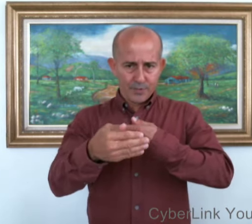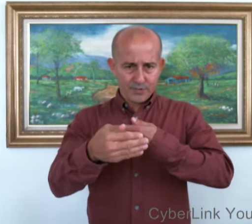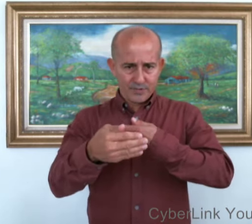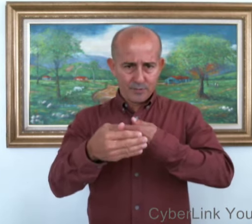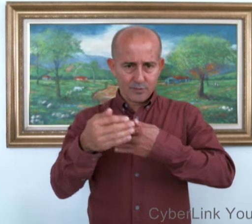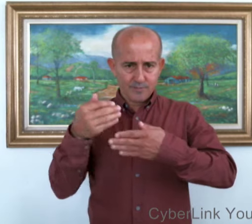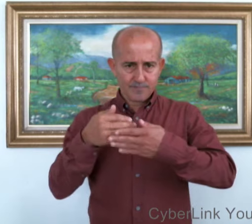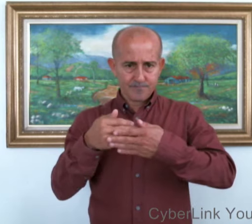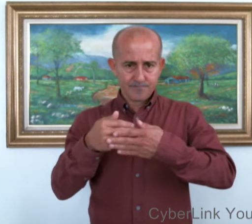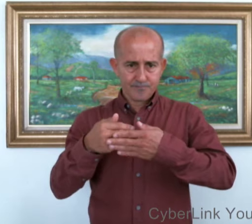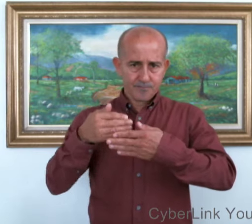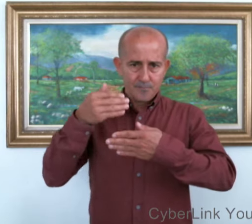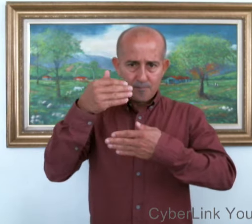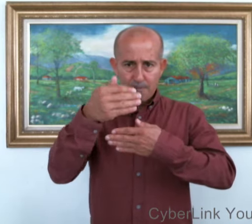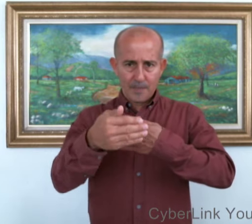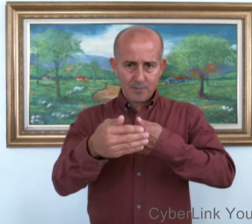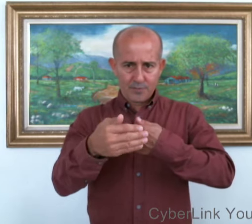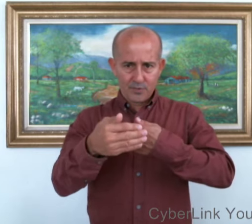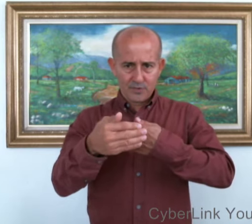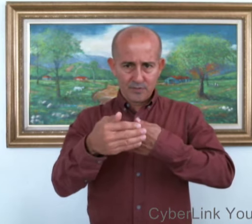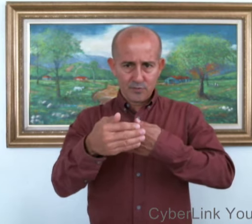Próximo. Próximo.